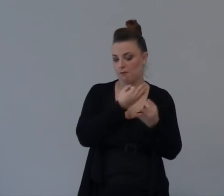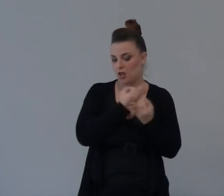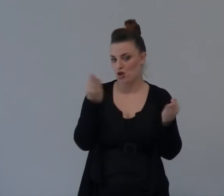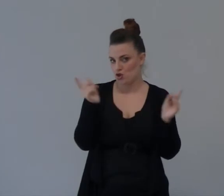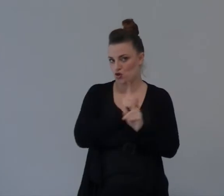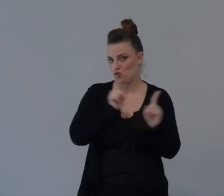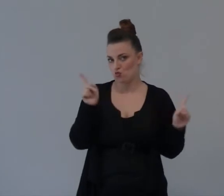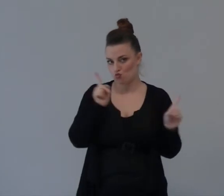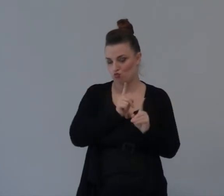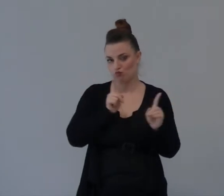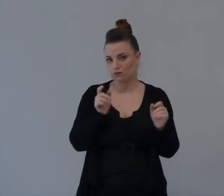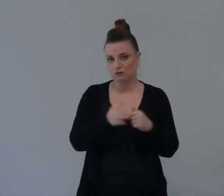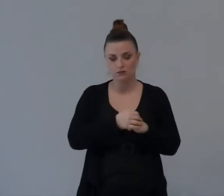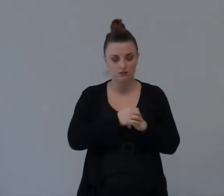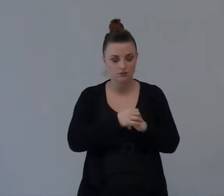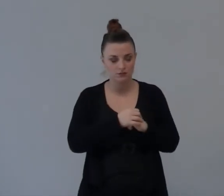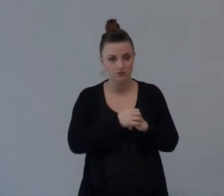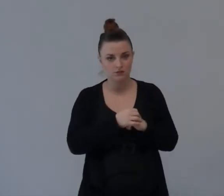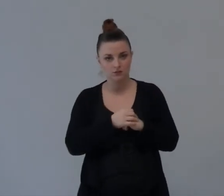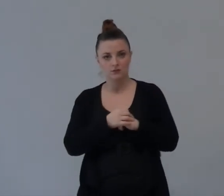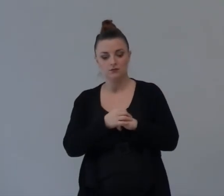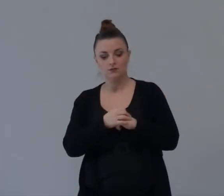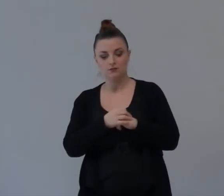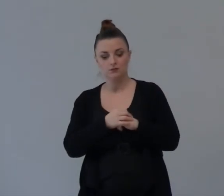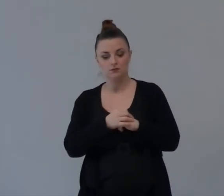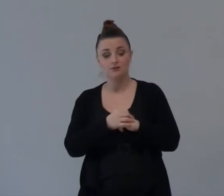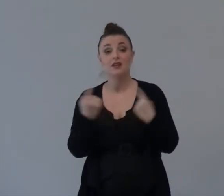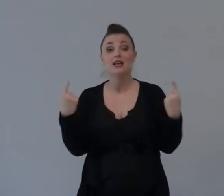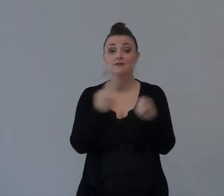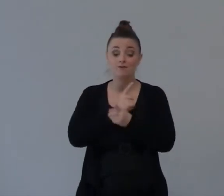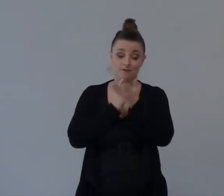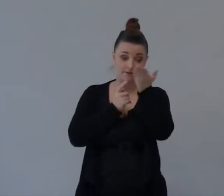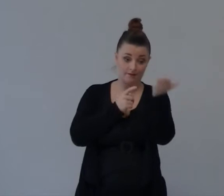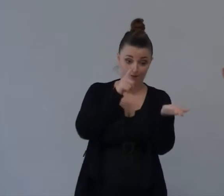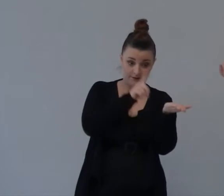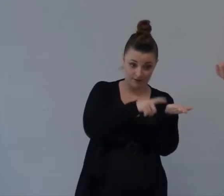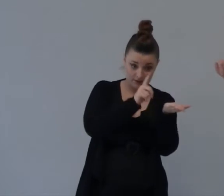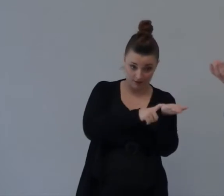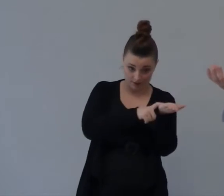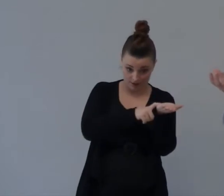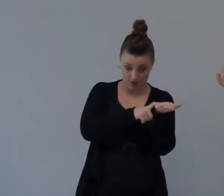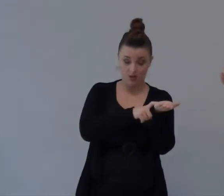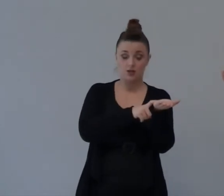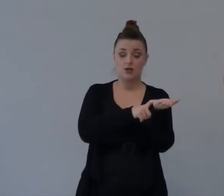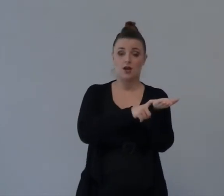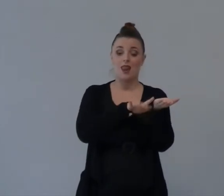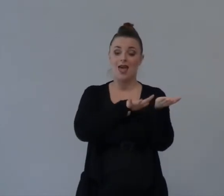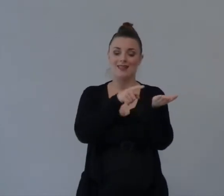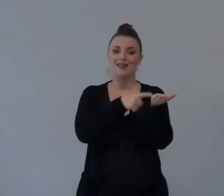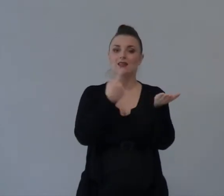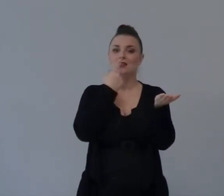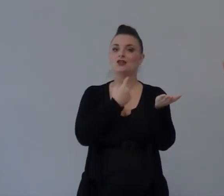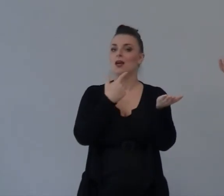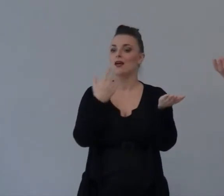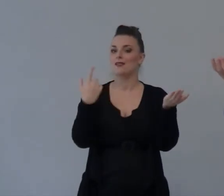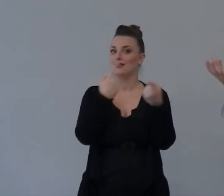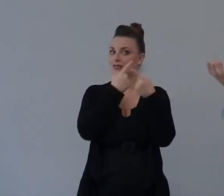Gesù La teologia Invece Della Cosa Dice Che